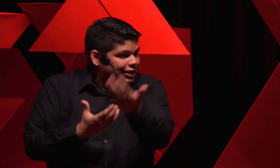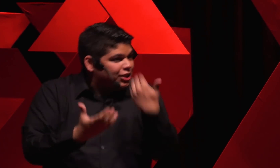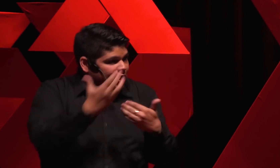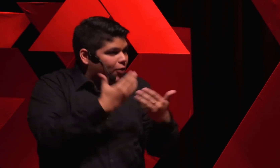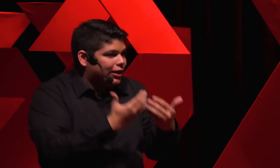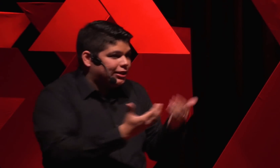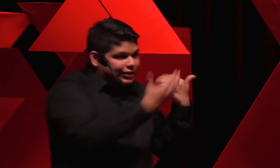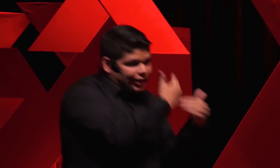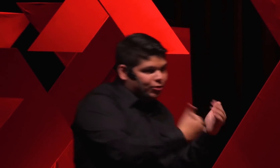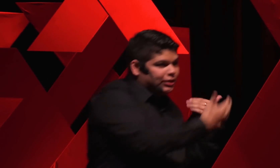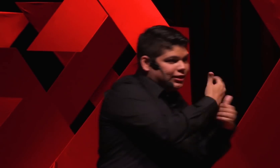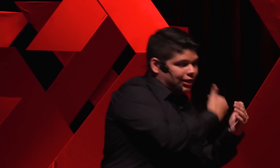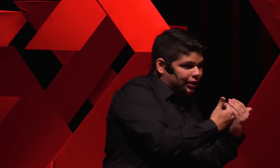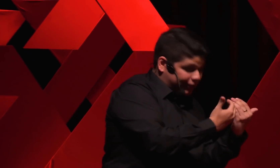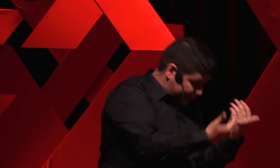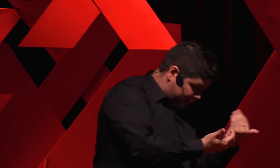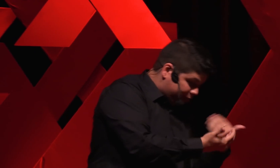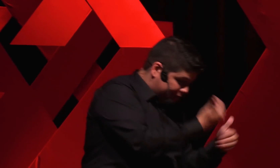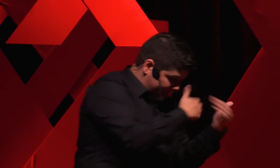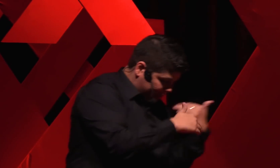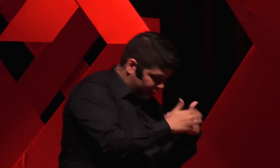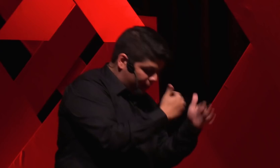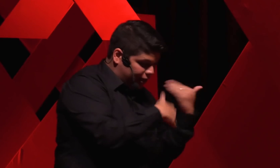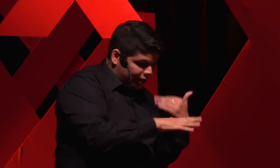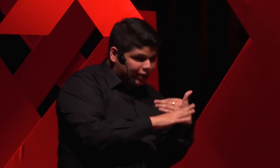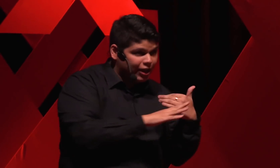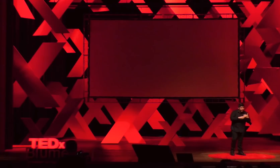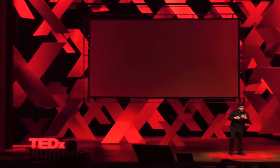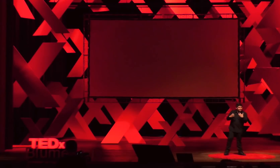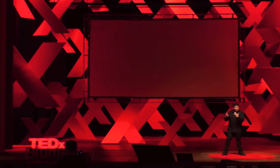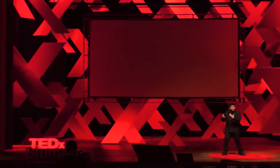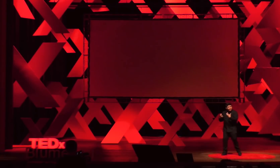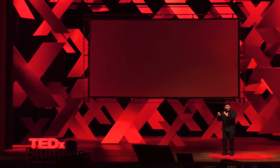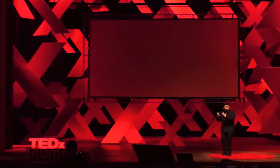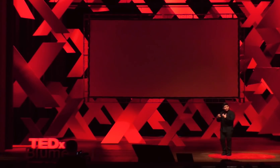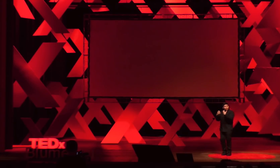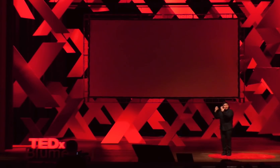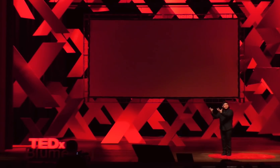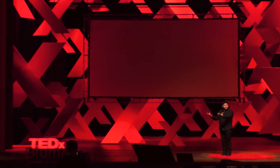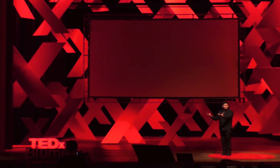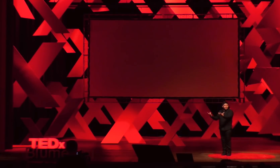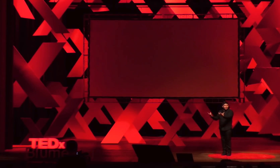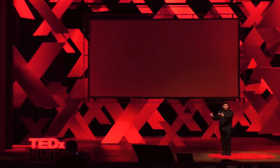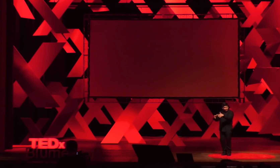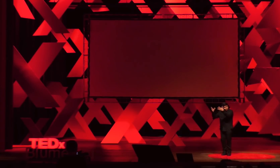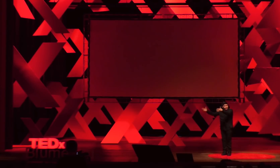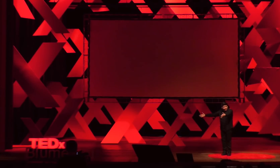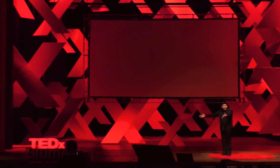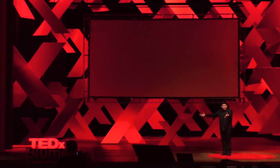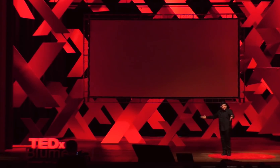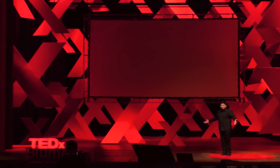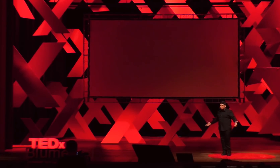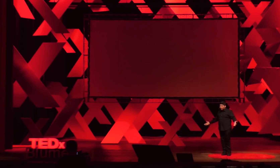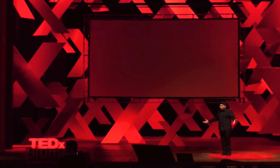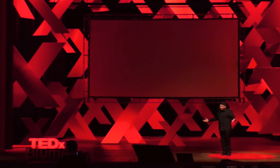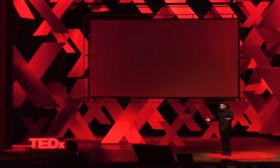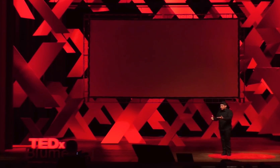existiam esses santos e santas. Existiam santas femininas e existia essa invocação de Maria. Então, na religião da minha avó havia